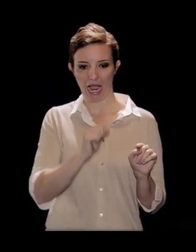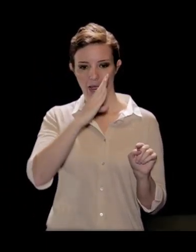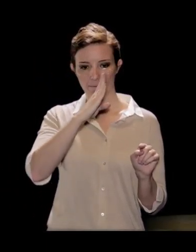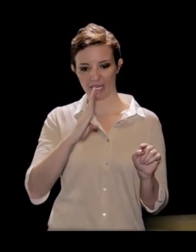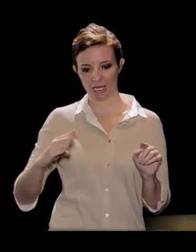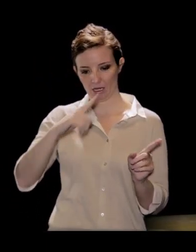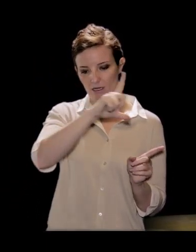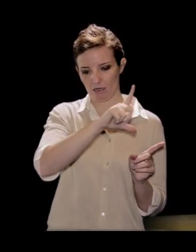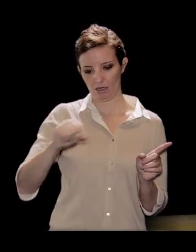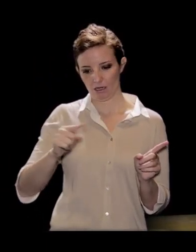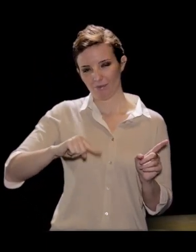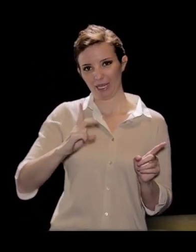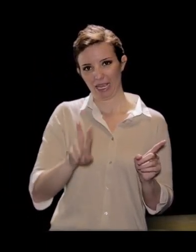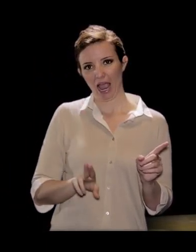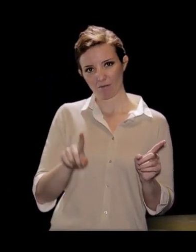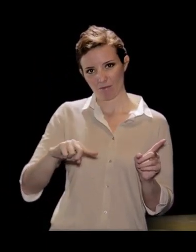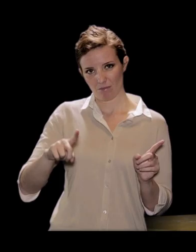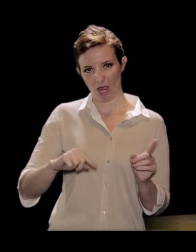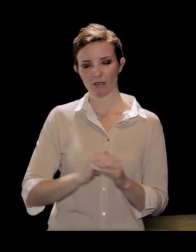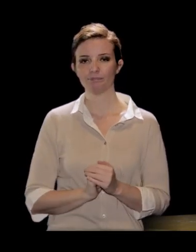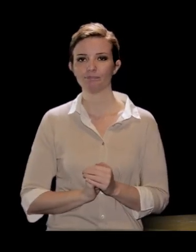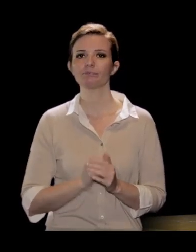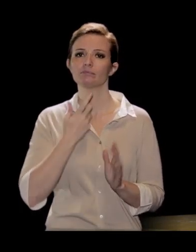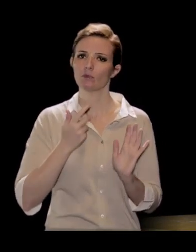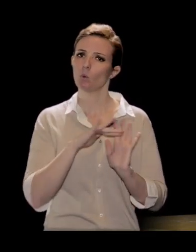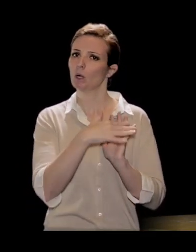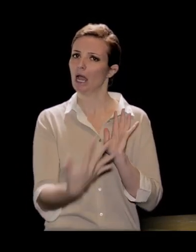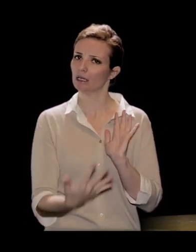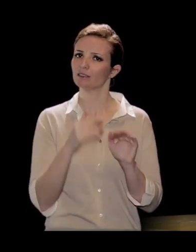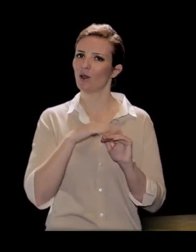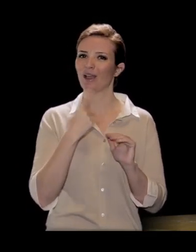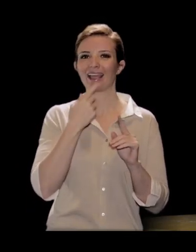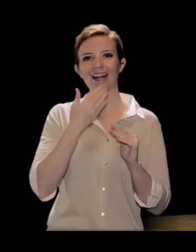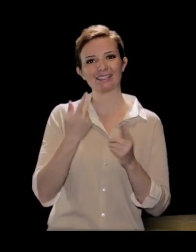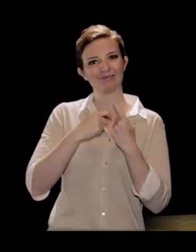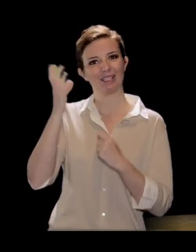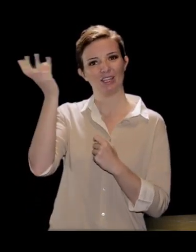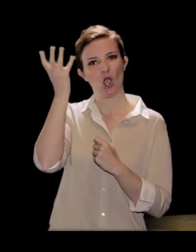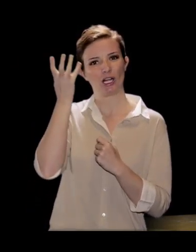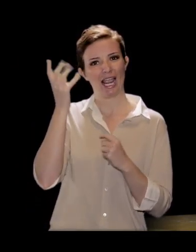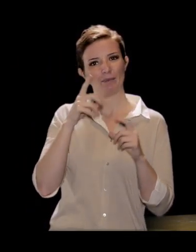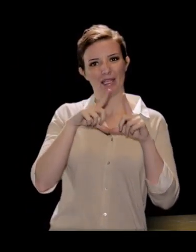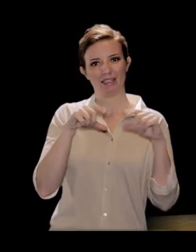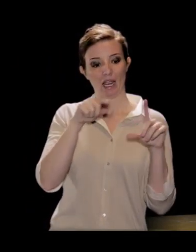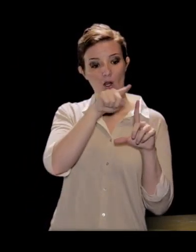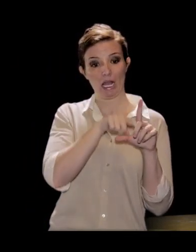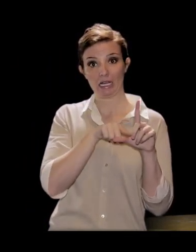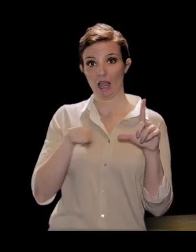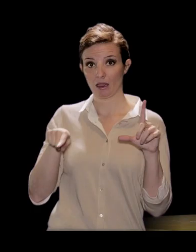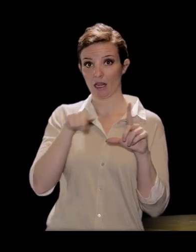Un'altra applicazione dei teoremi sui triangoli rettangoli la possiamo vedere direttamente sulla circonferenza, in particolare